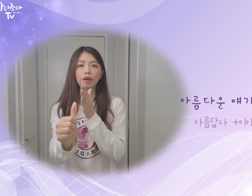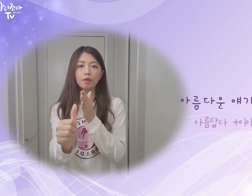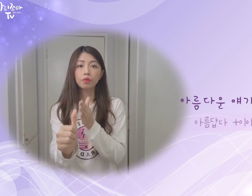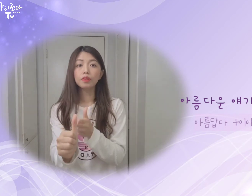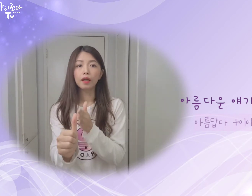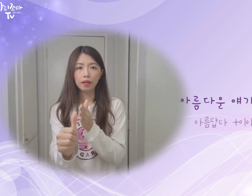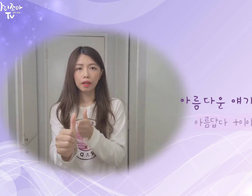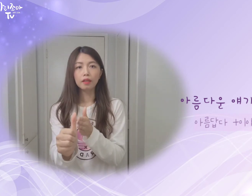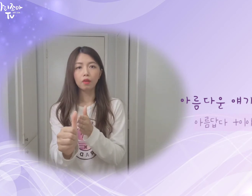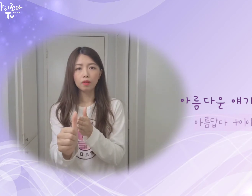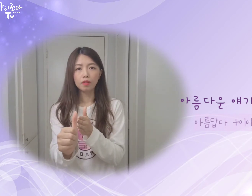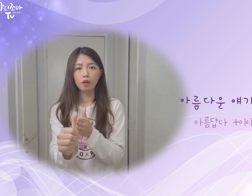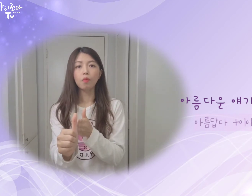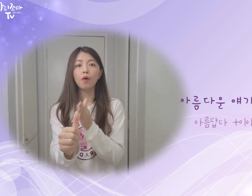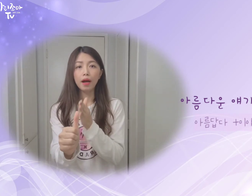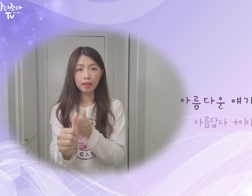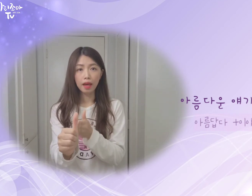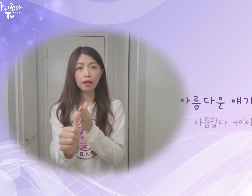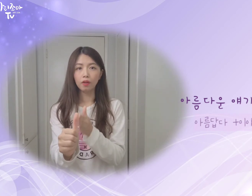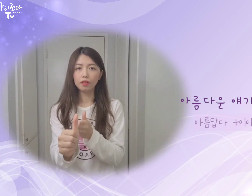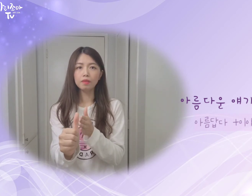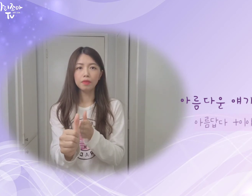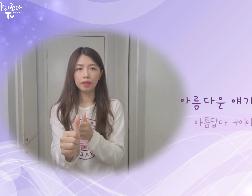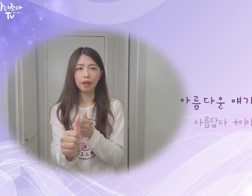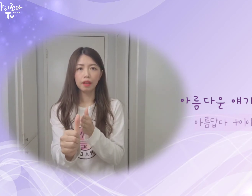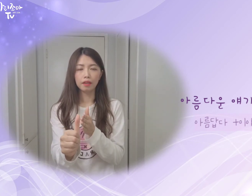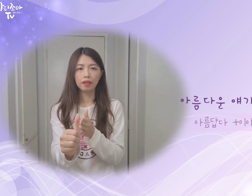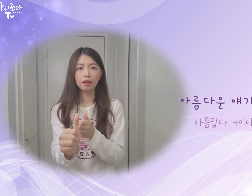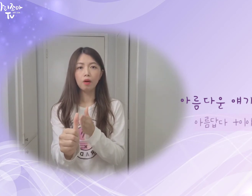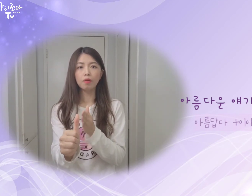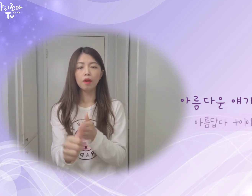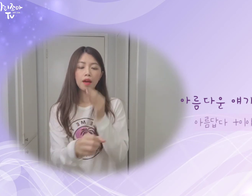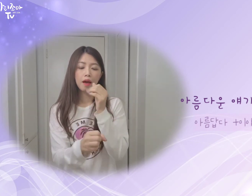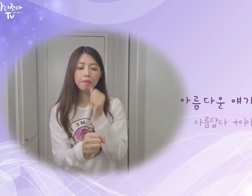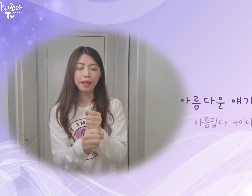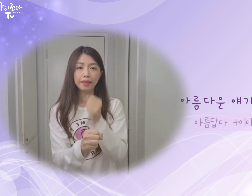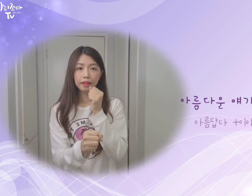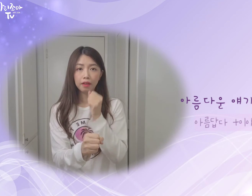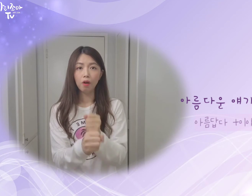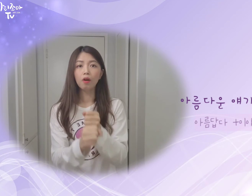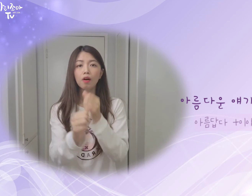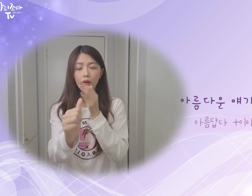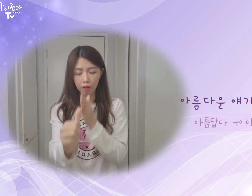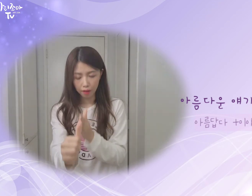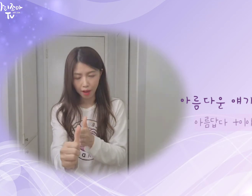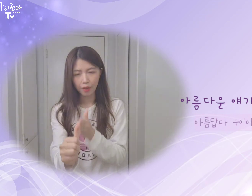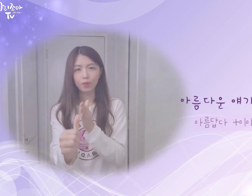부탁한다는 그런 뜻이에요. 뭐 하자. 이런 뜻입니다. 그래서 만들어 가요.